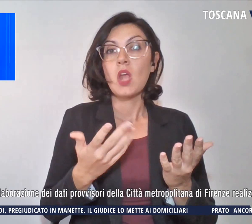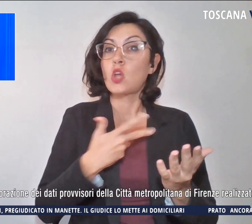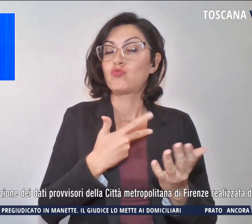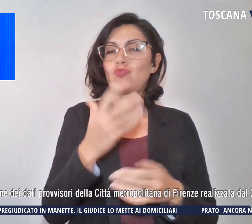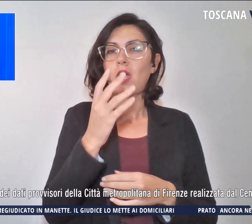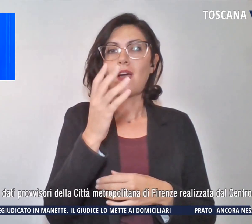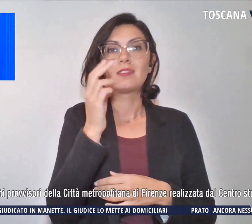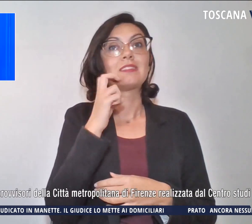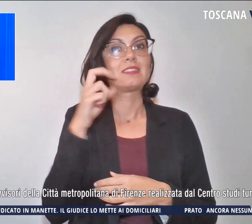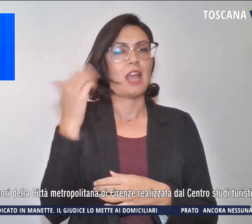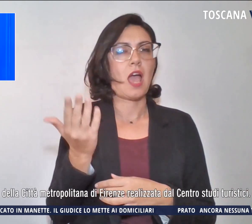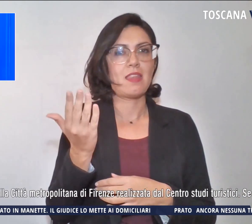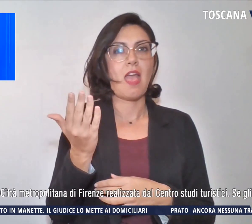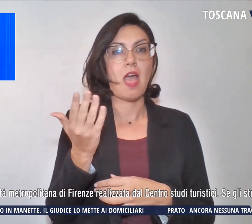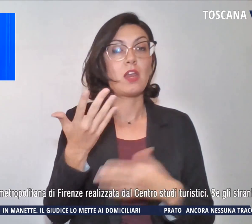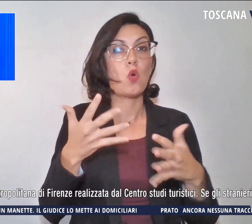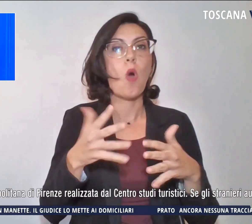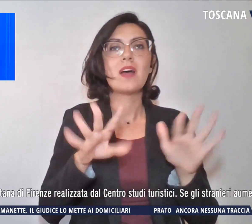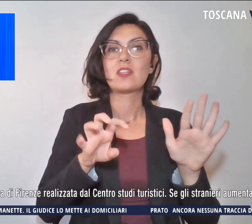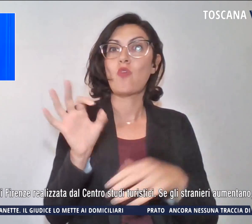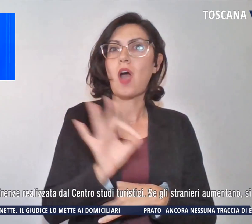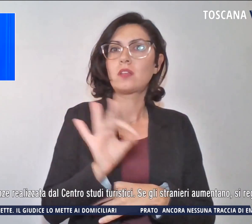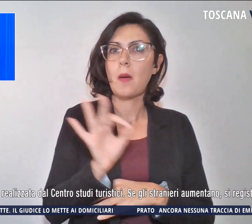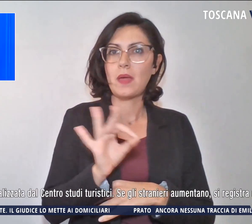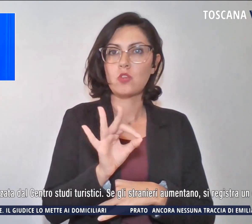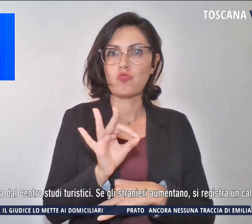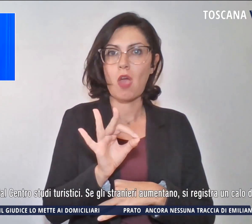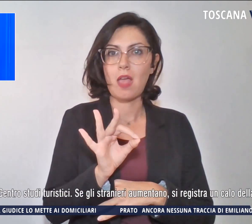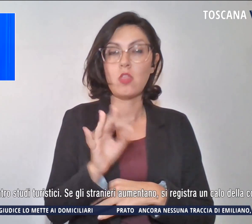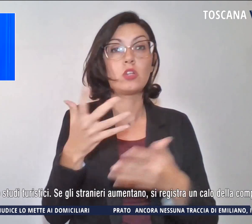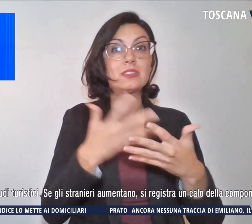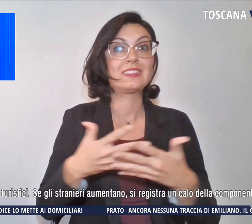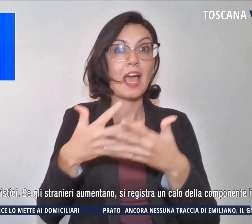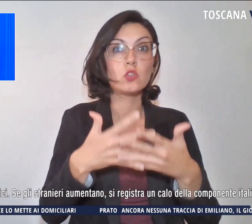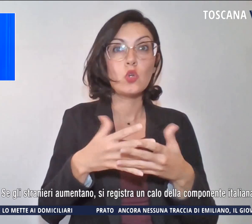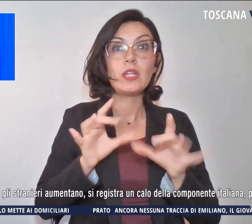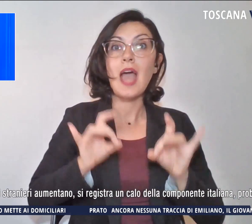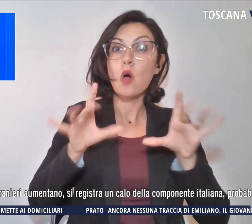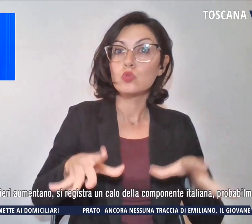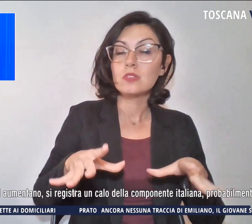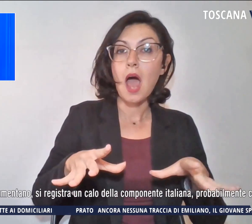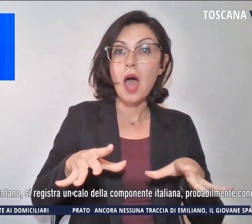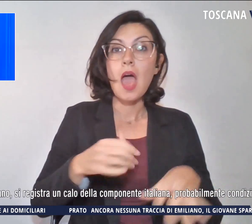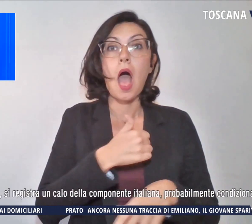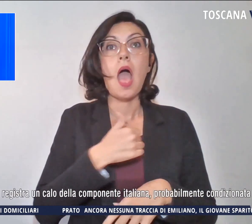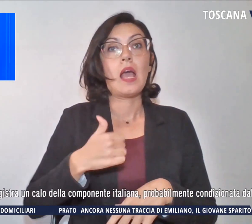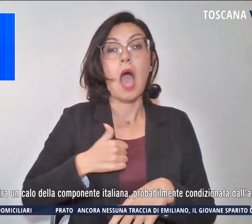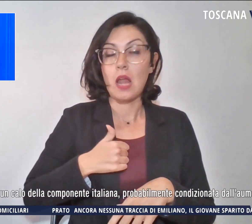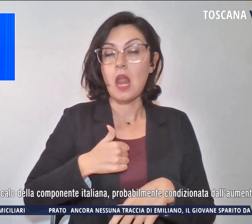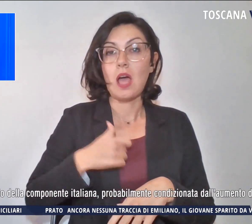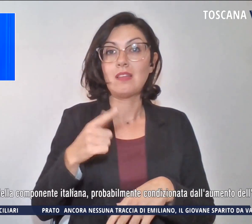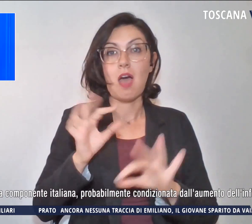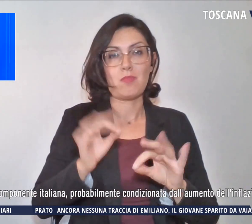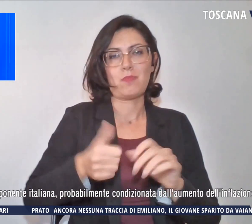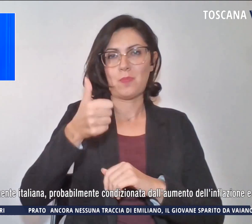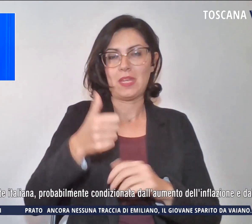quasi il 90% con Stati Uniti, Australia e Canada a trainare le visite. E'